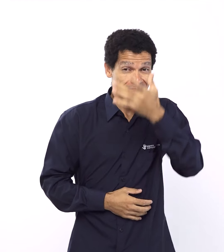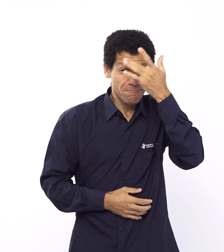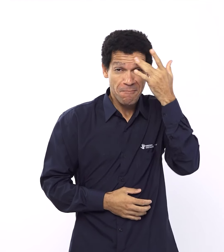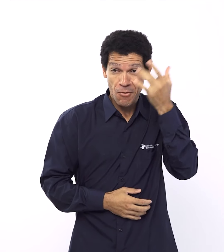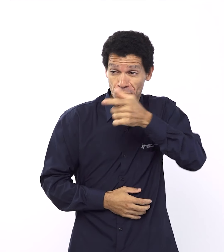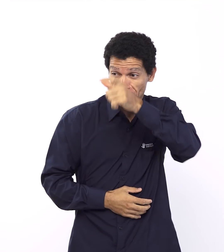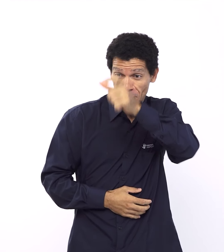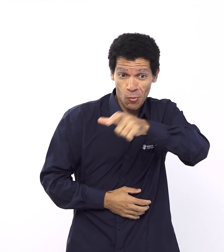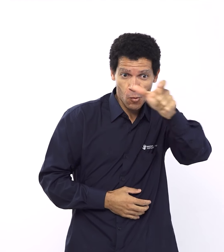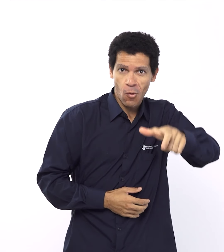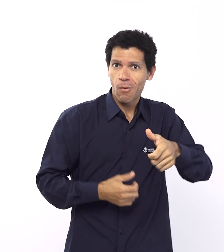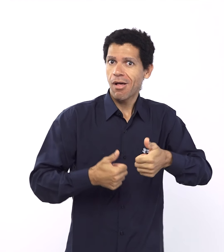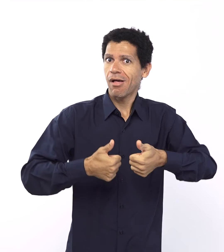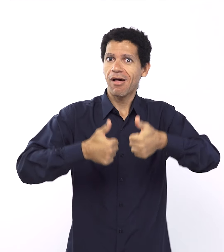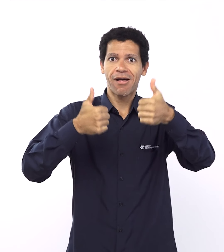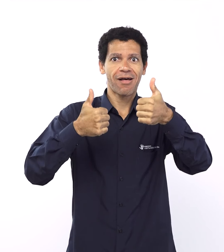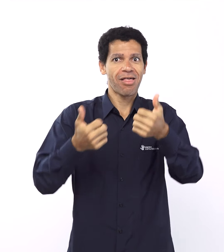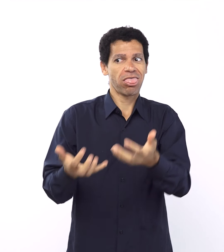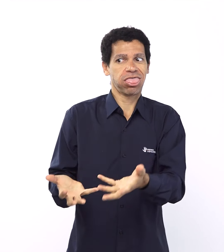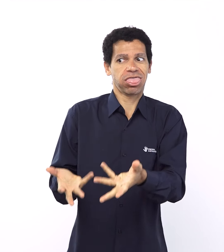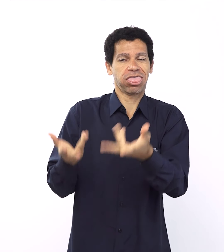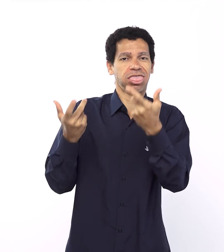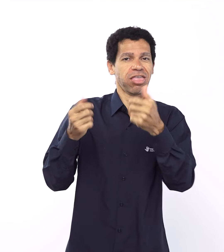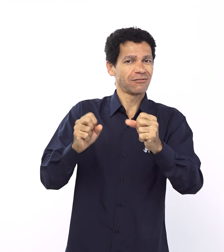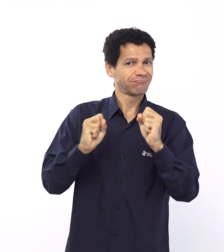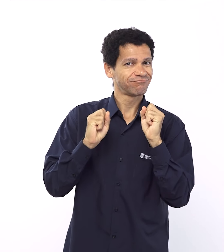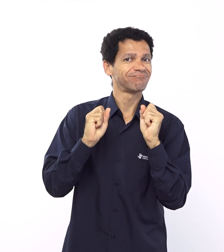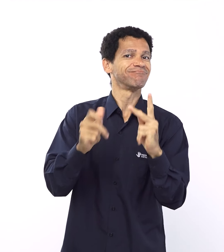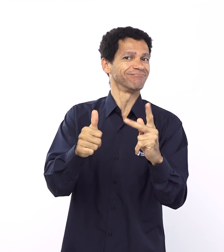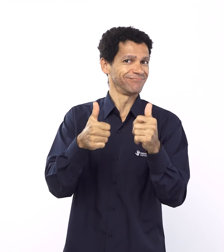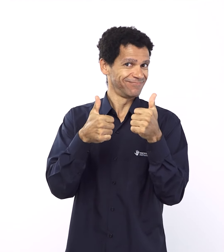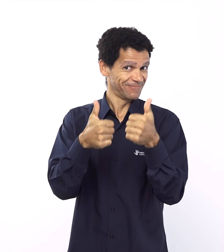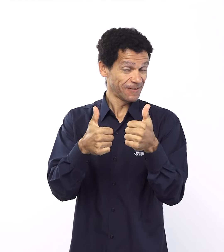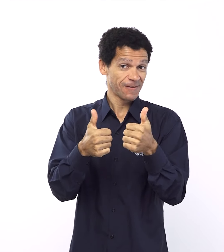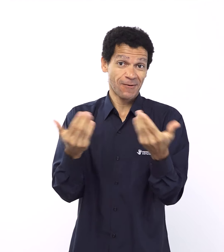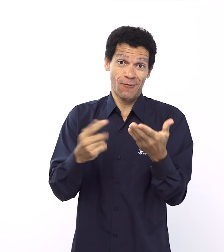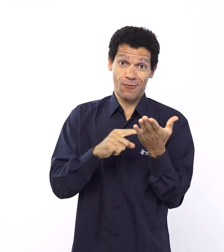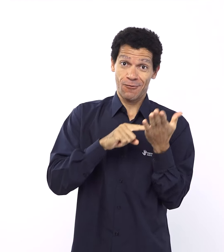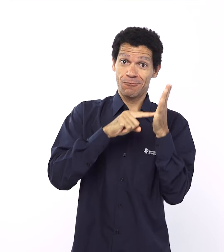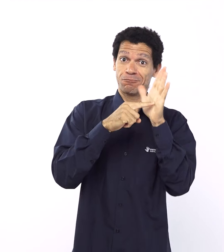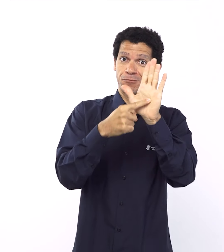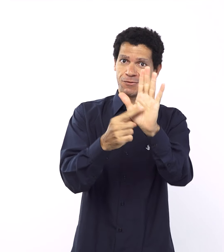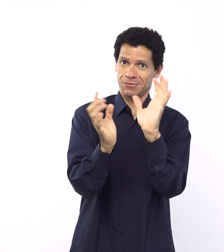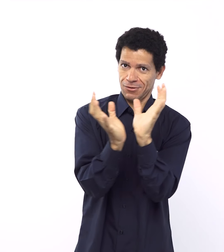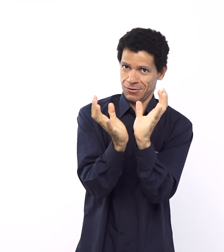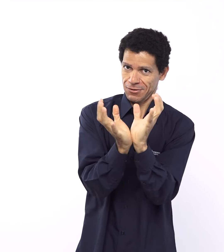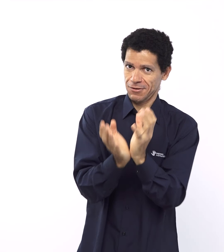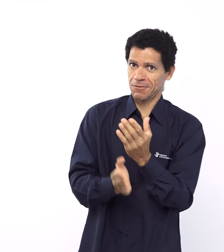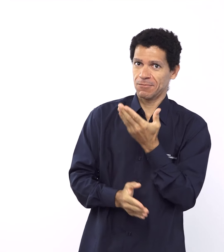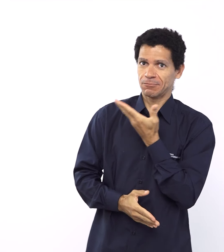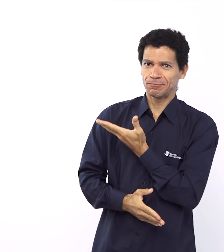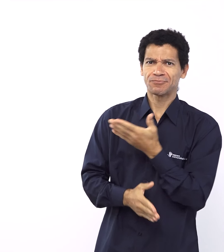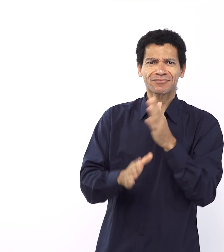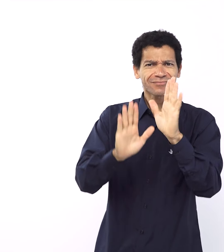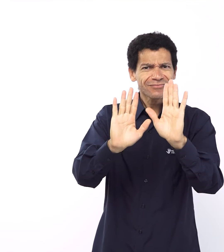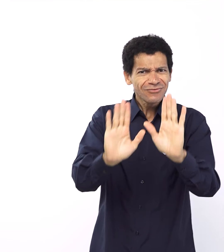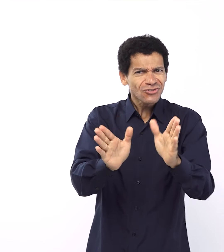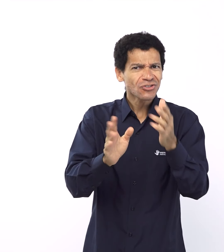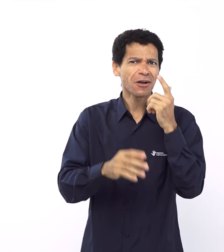Classe de Professores. Bom, vamos apresentar a minha equipe. Você vai ver que a apresentação é mais curta. Eu tenho